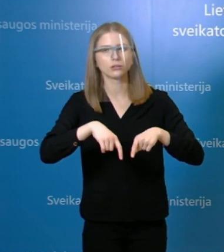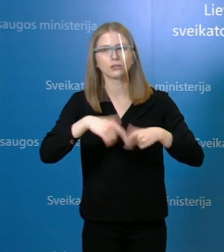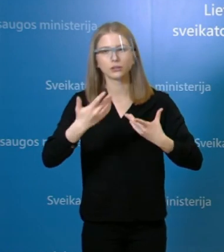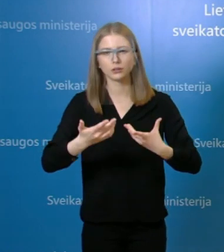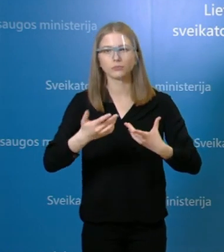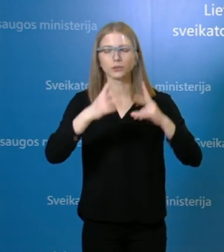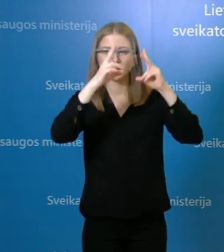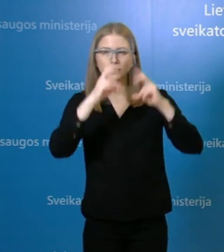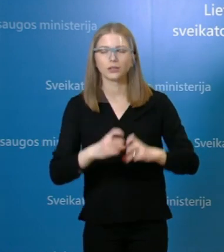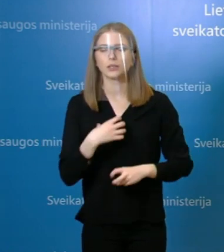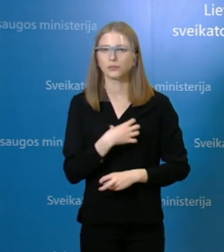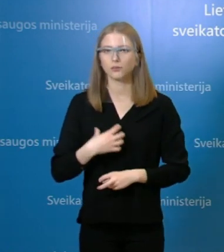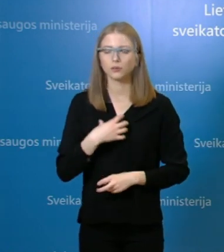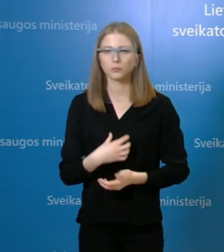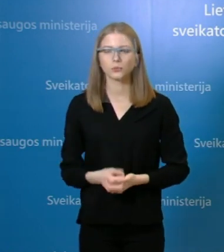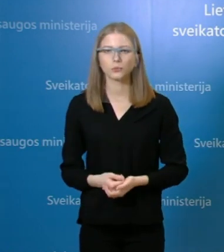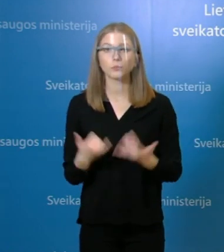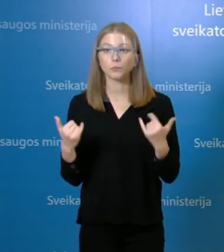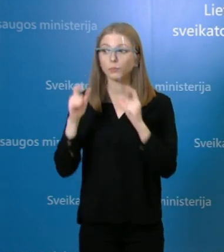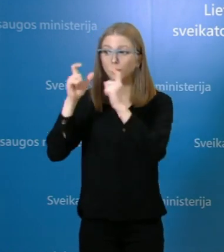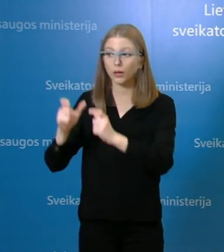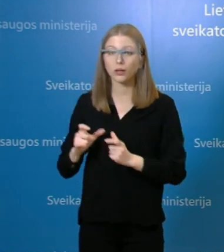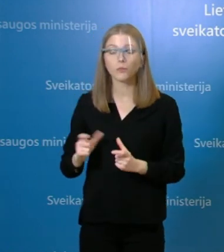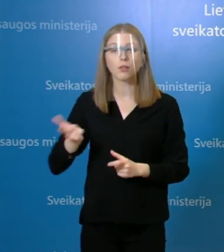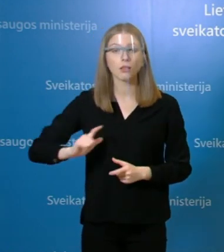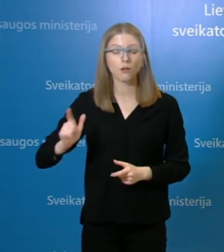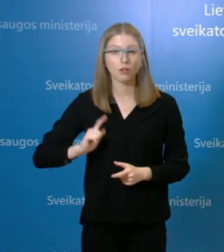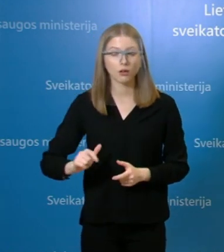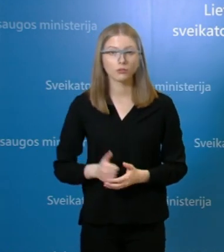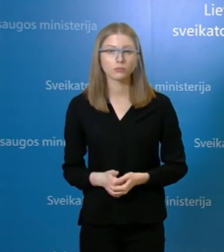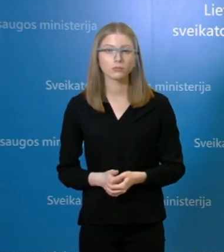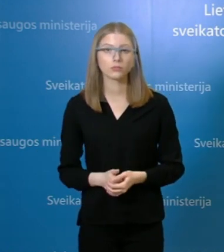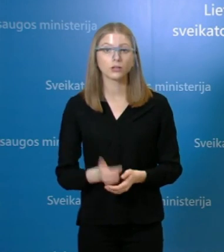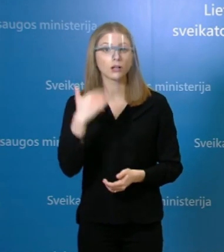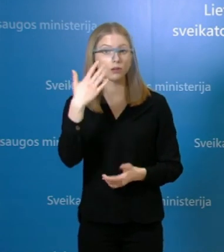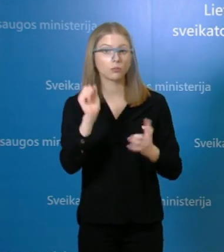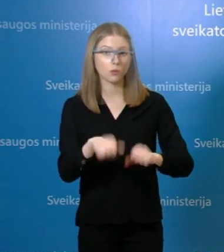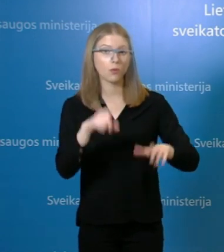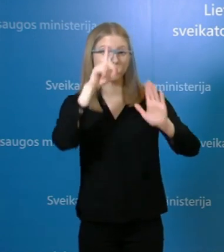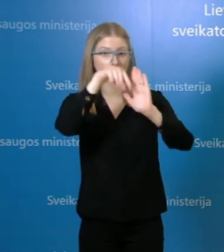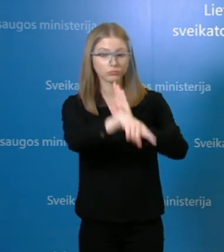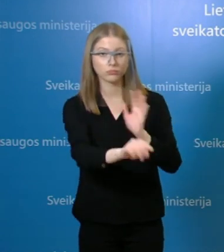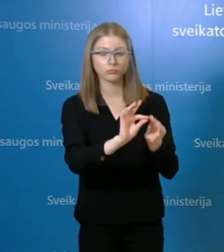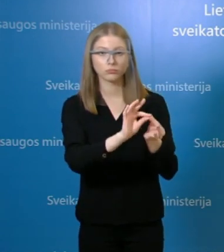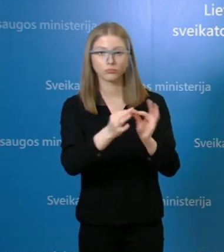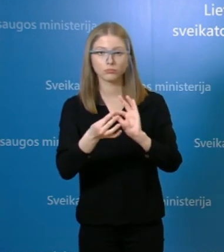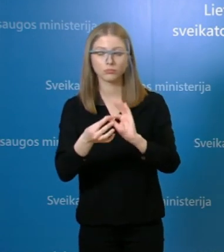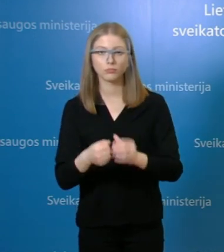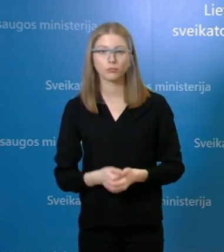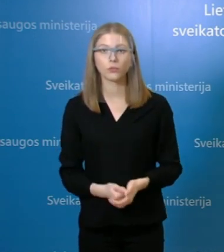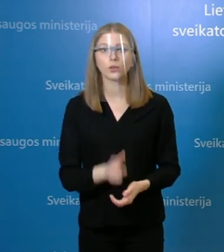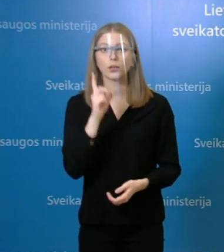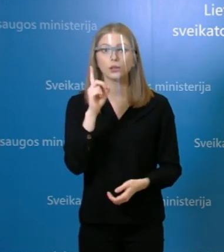laukiama rezultatų, tai tuometos grandinės jau bus galima jas aiškintis daug aiškių. Aišku, dar kaip ir minėjau, reikalingas ir